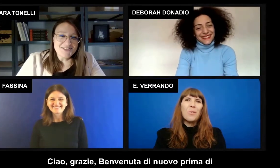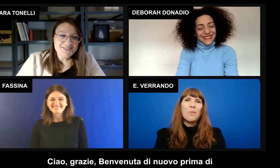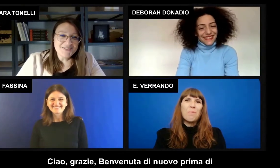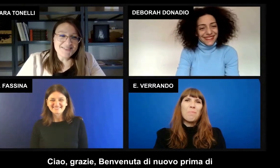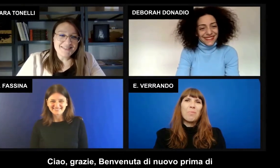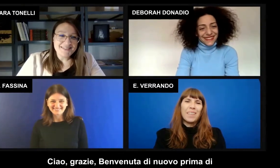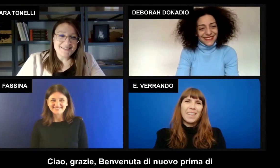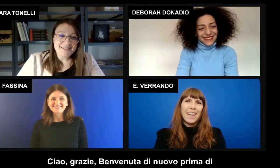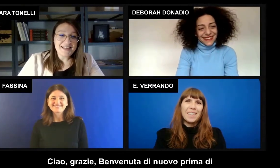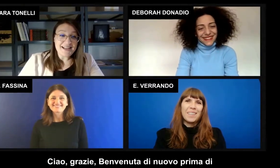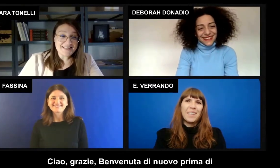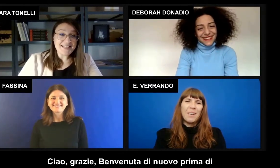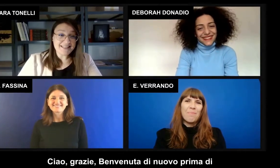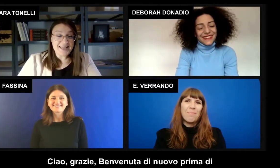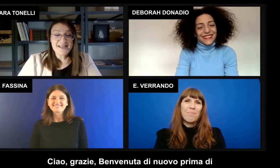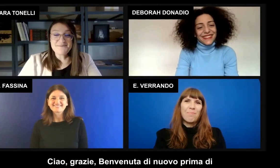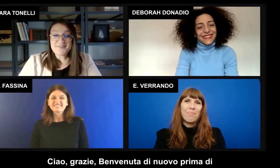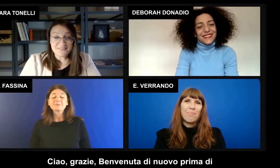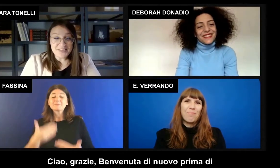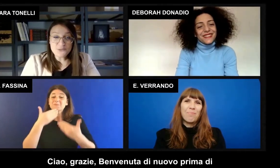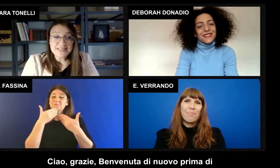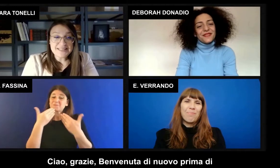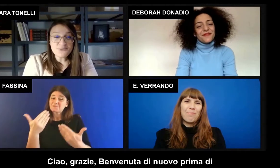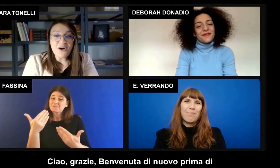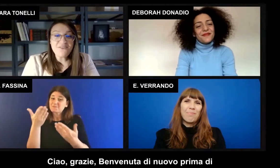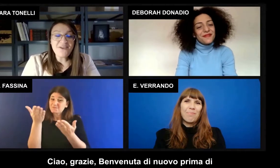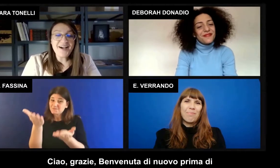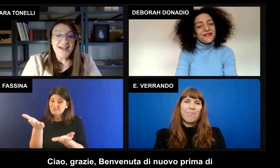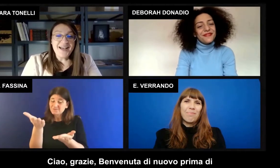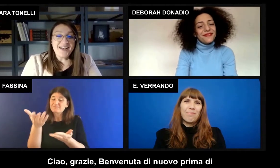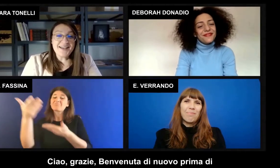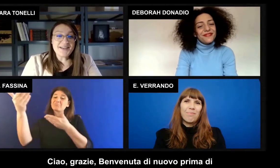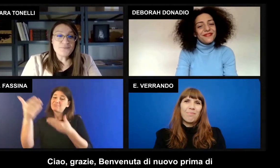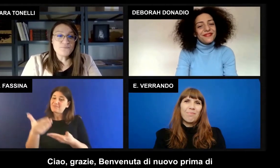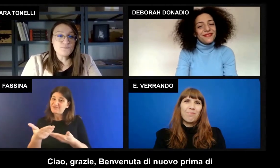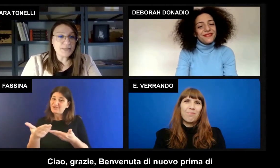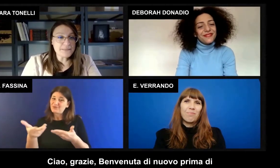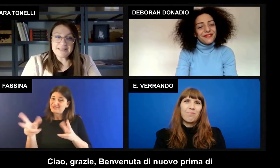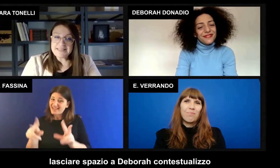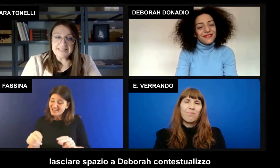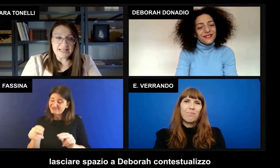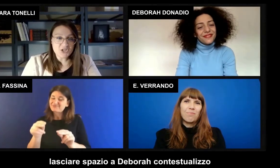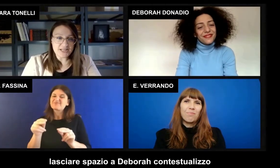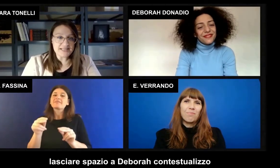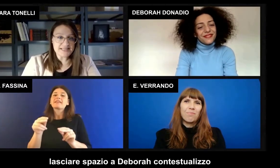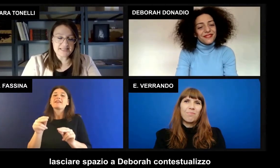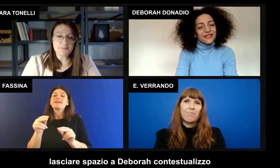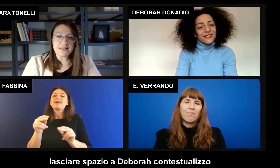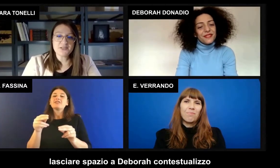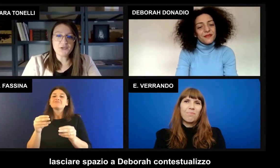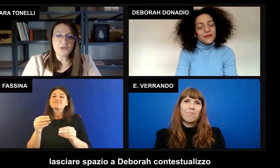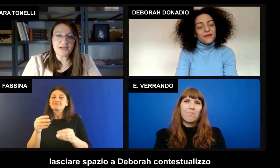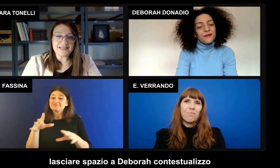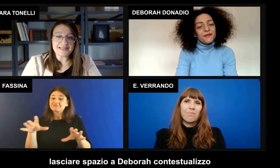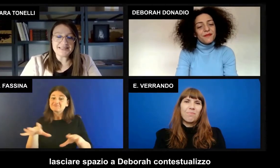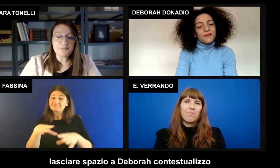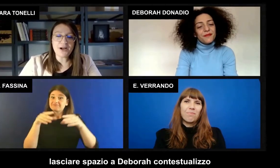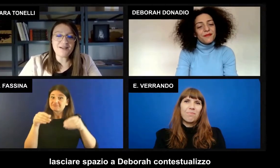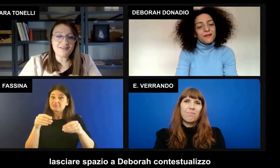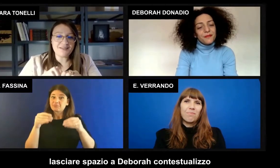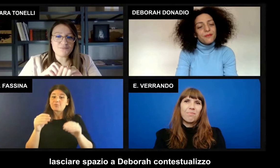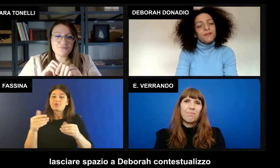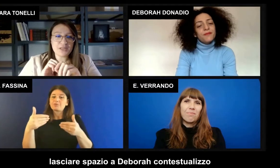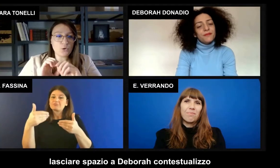Ciao grazie, benvenuta di nuovo prima di lasciare spazio a